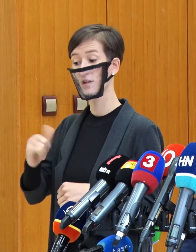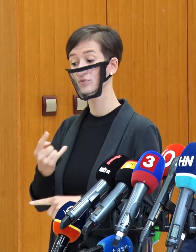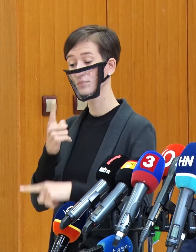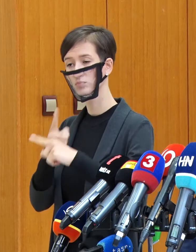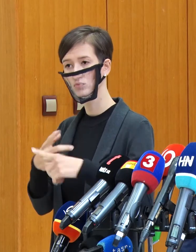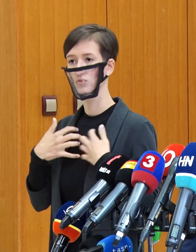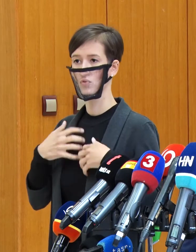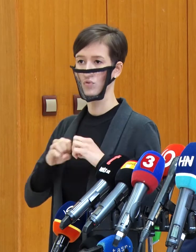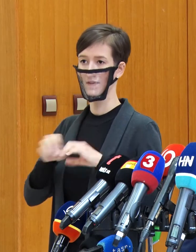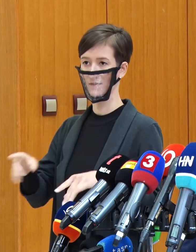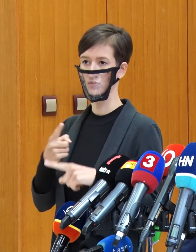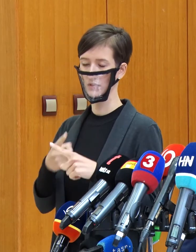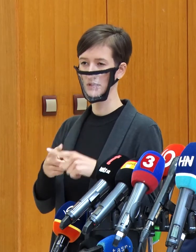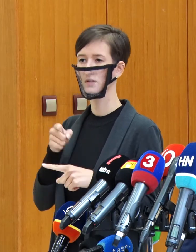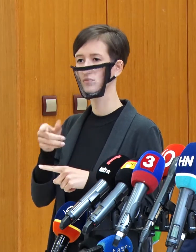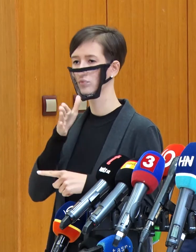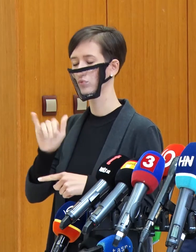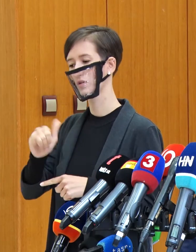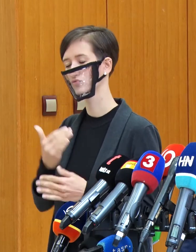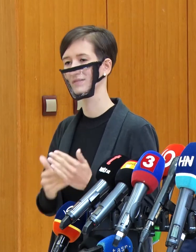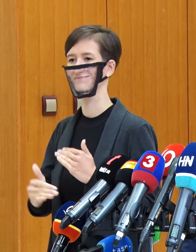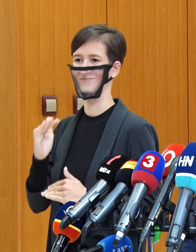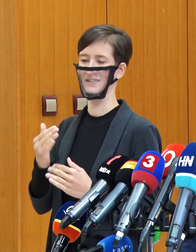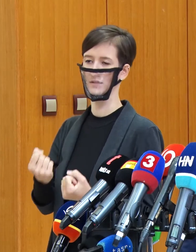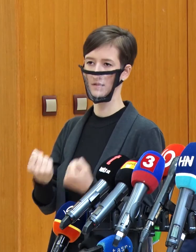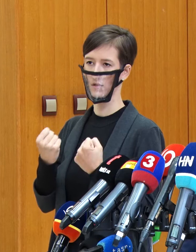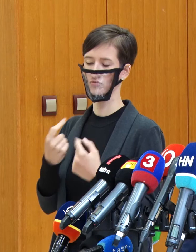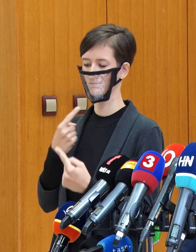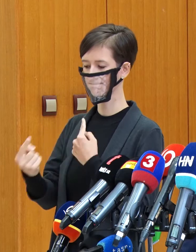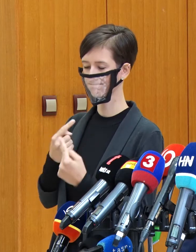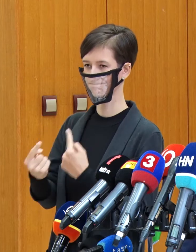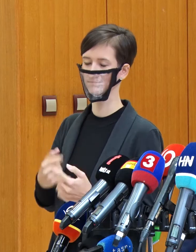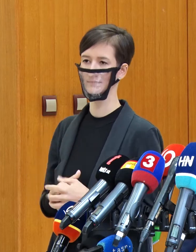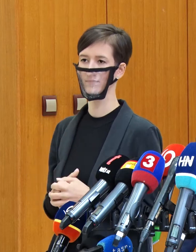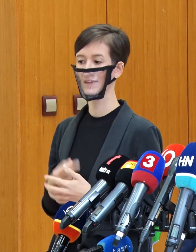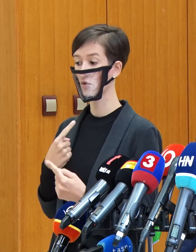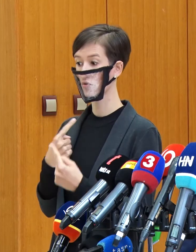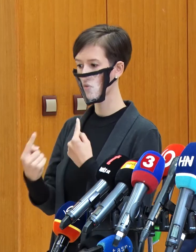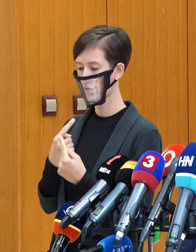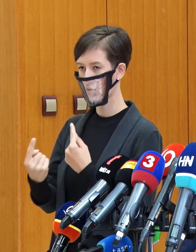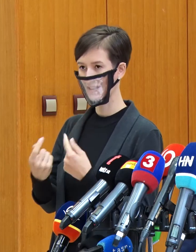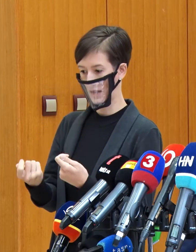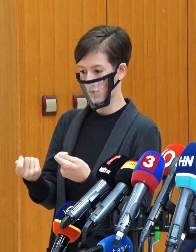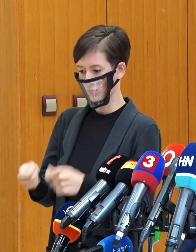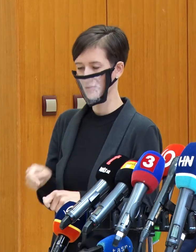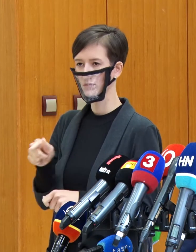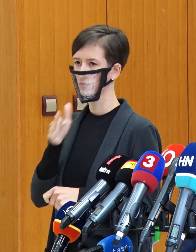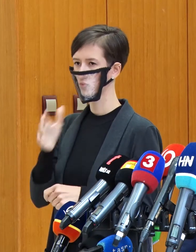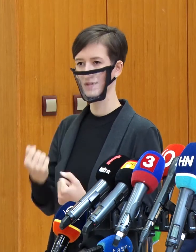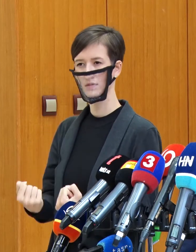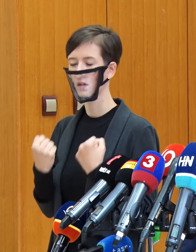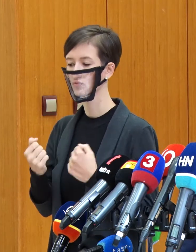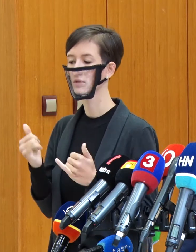o to zložitejšie budú práve teraz. Tá dohoda bude naozaj veľmi ťažká, lebo ide o historický a